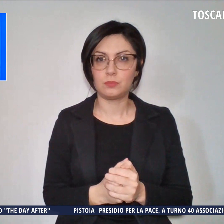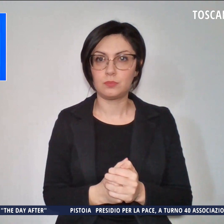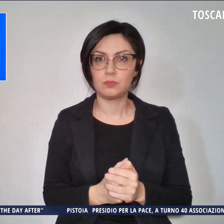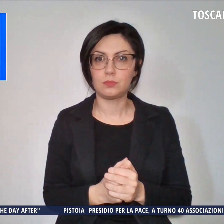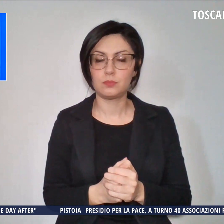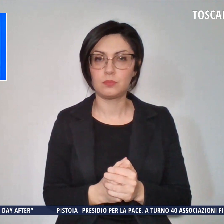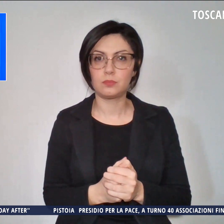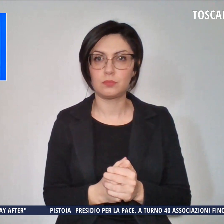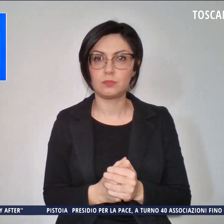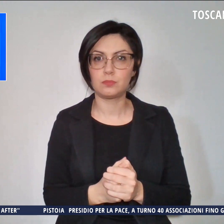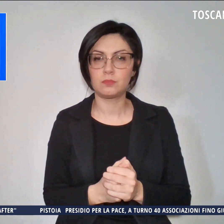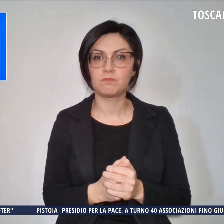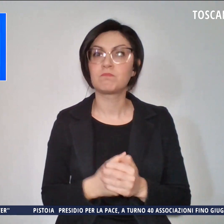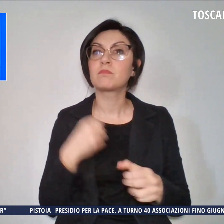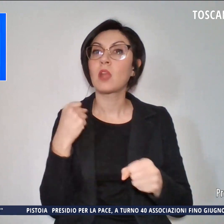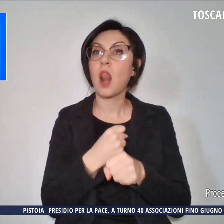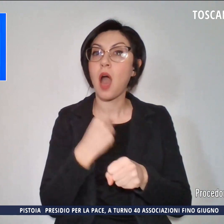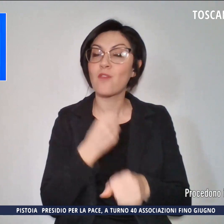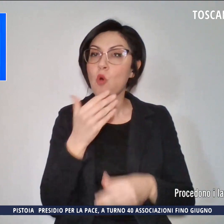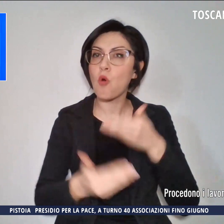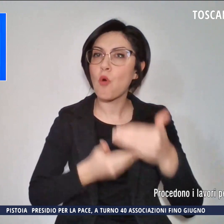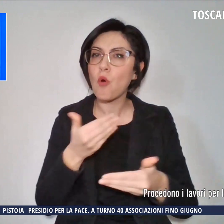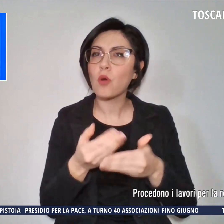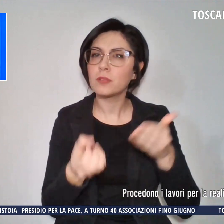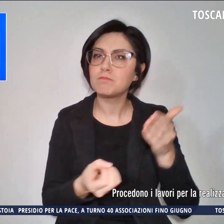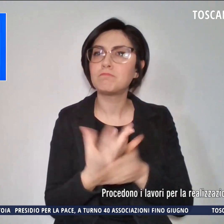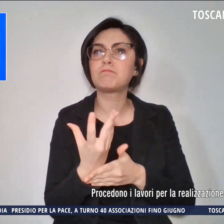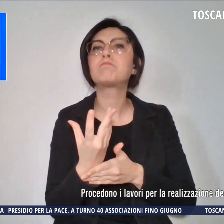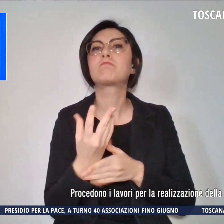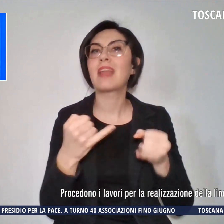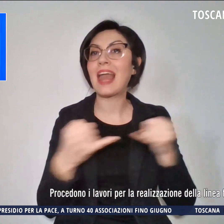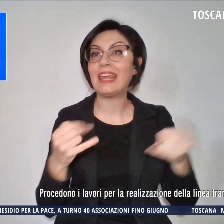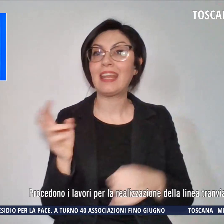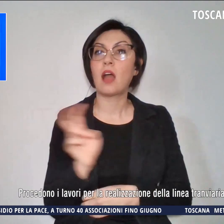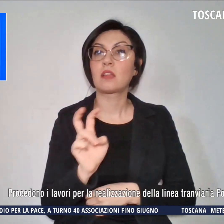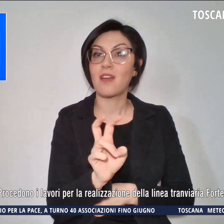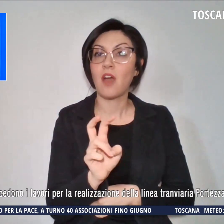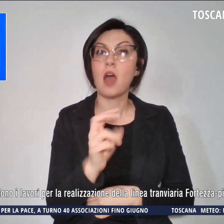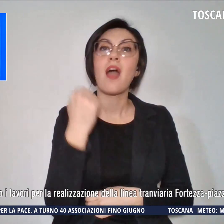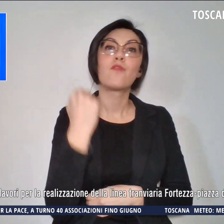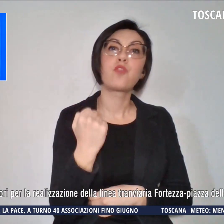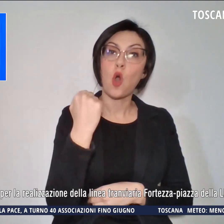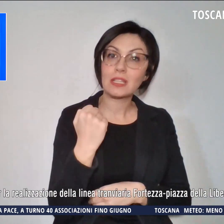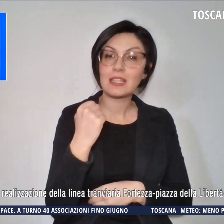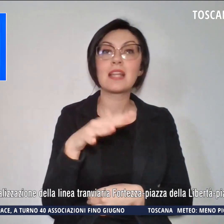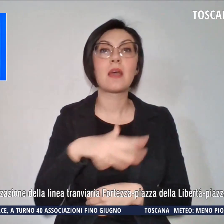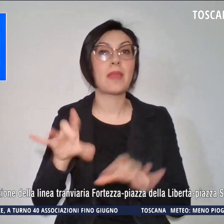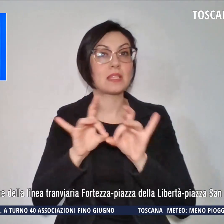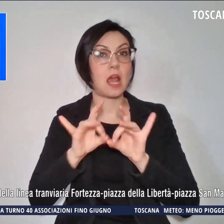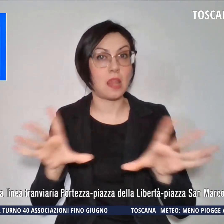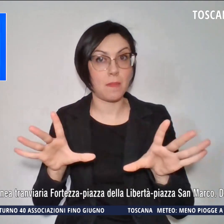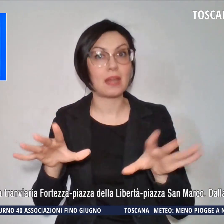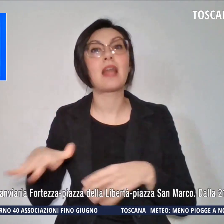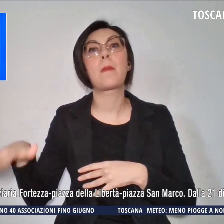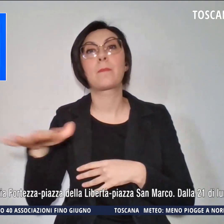Procedono i lavori per la realizzazione della linea tramviaria Fortezza, Piazza della Libertà, Piazza